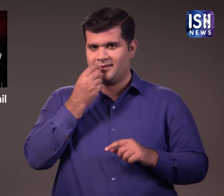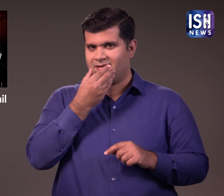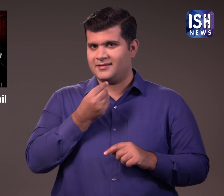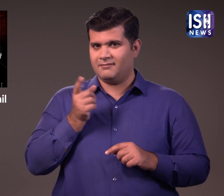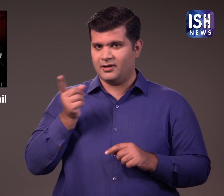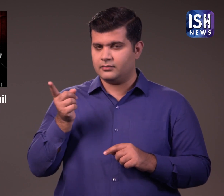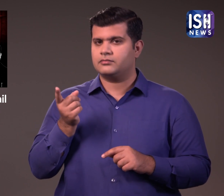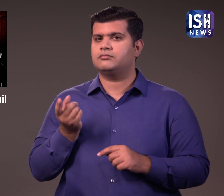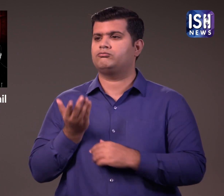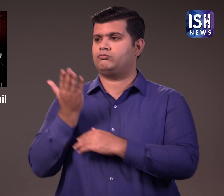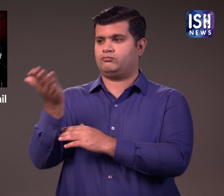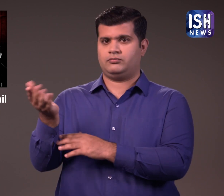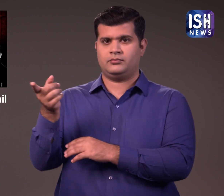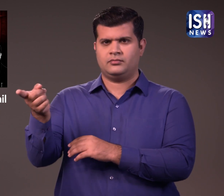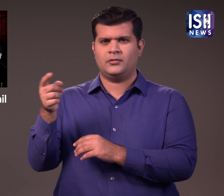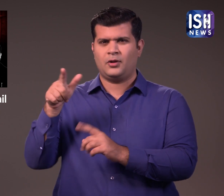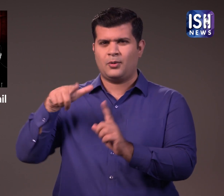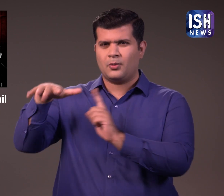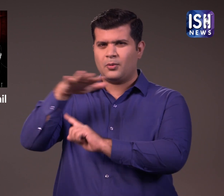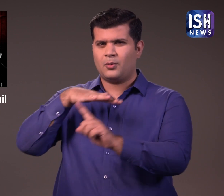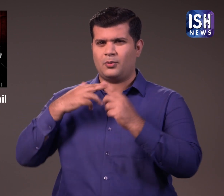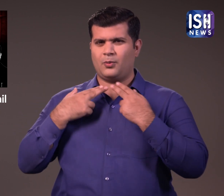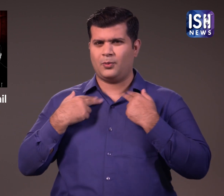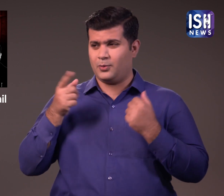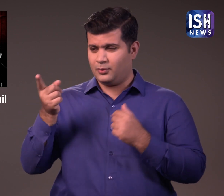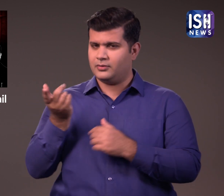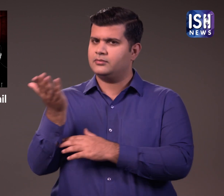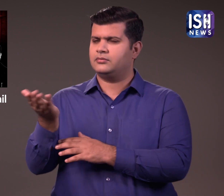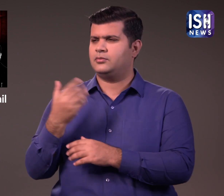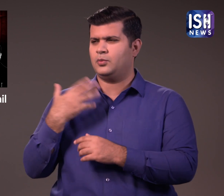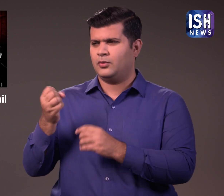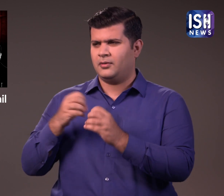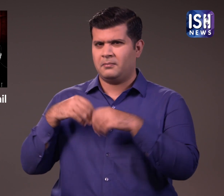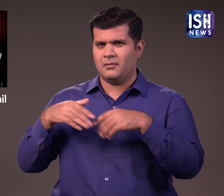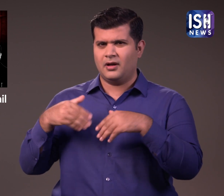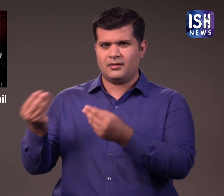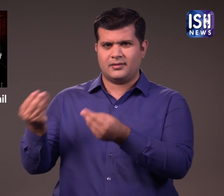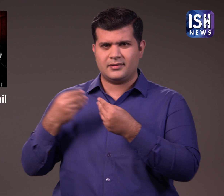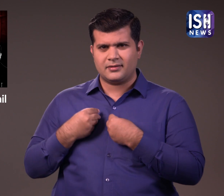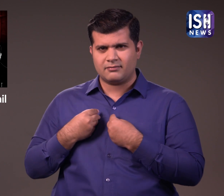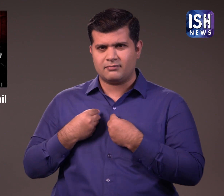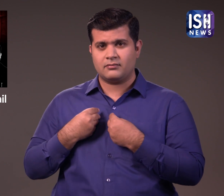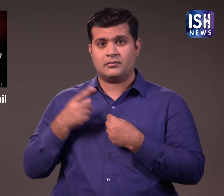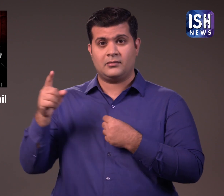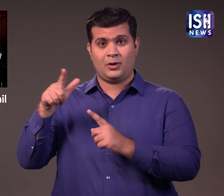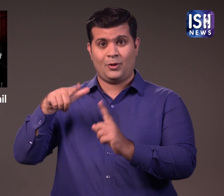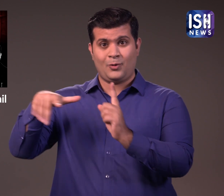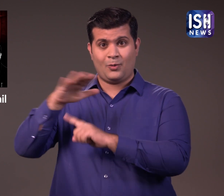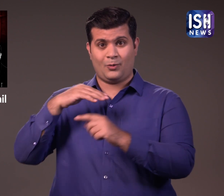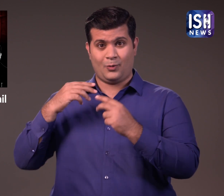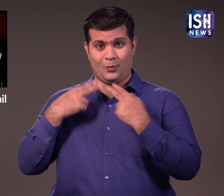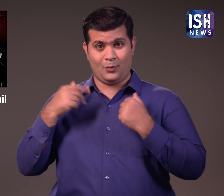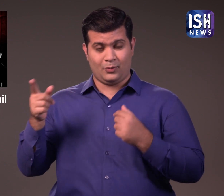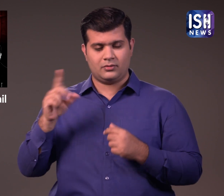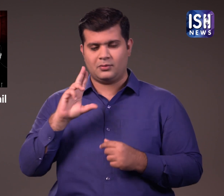इर्फान ने जमानत के लिए आवेदन किया था जिसे निचली अधालत ने खारच कर दिया और इसलिए वह